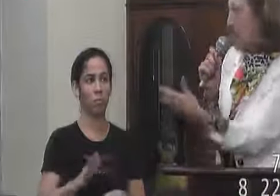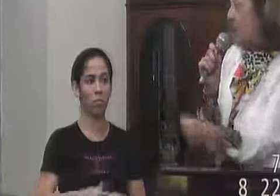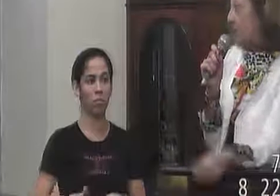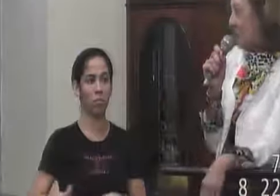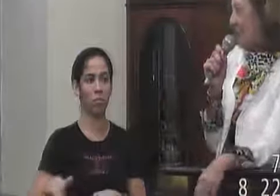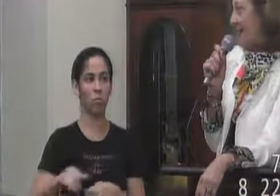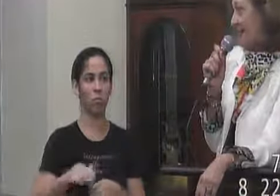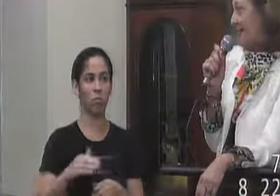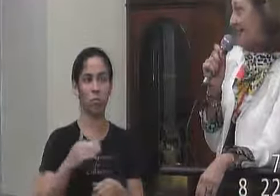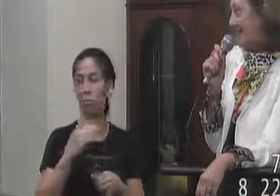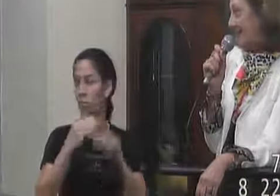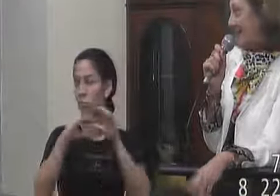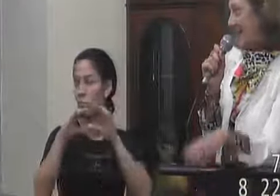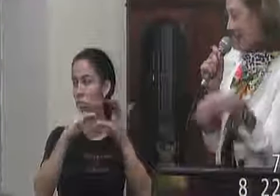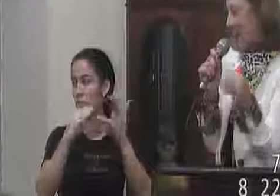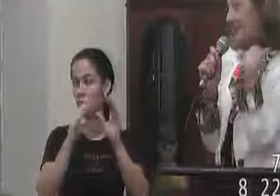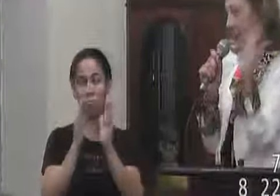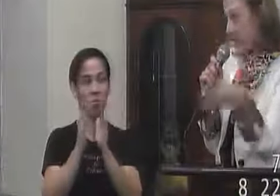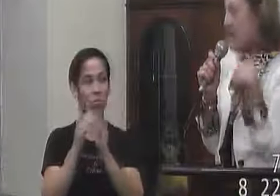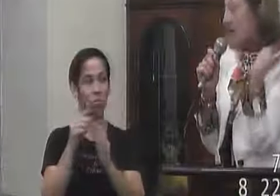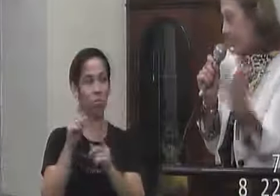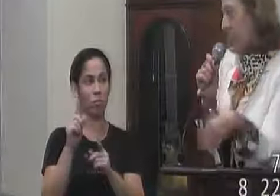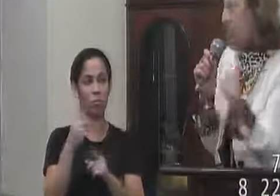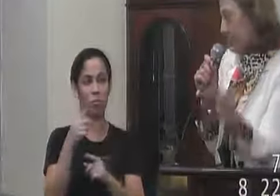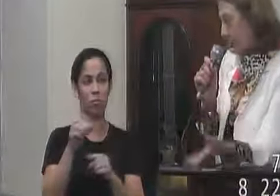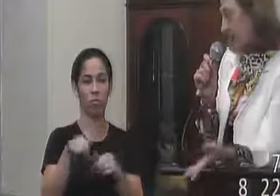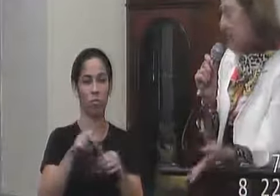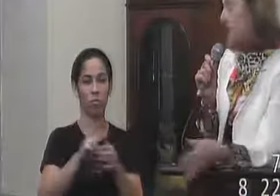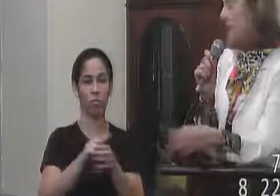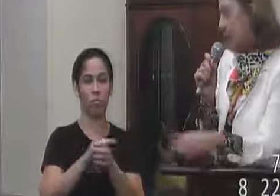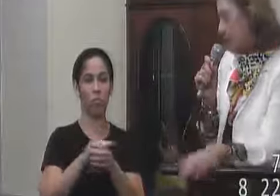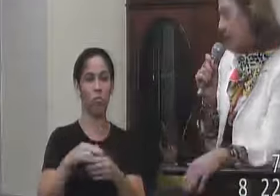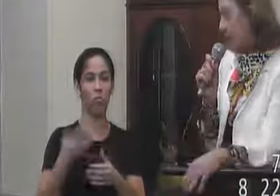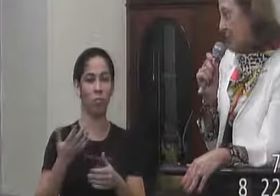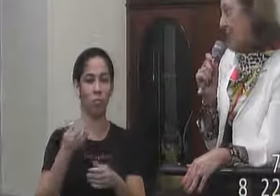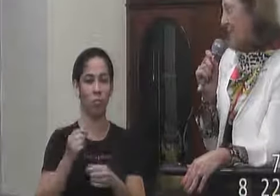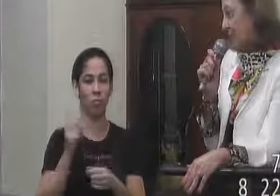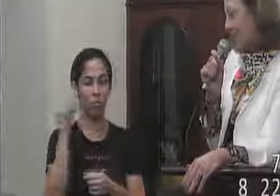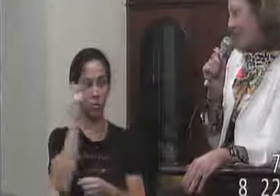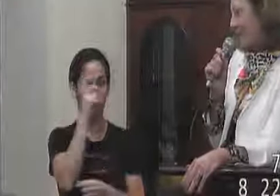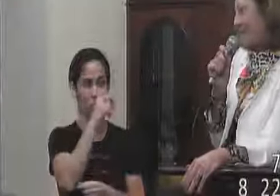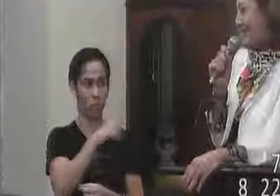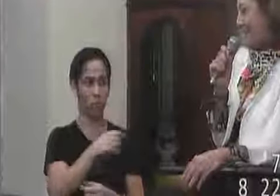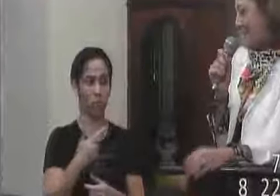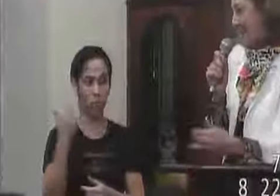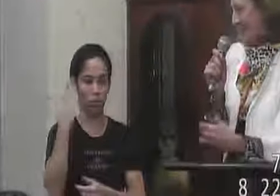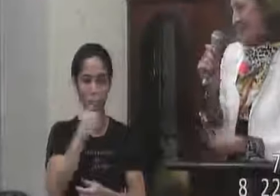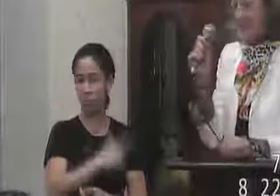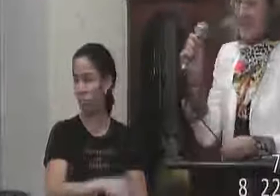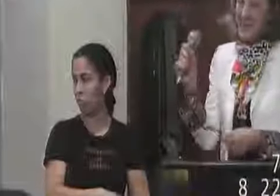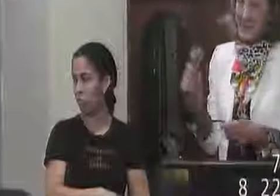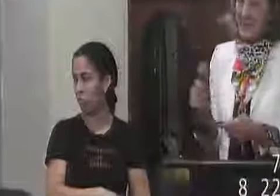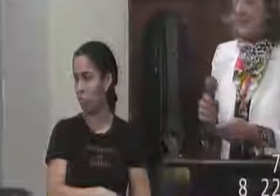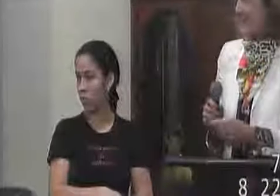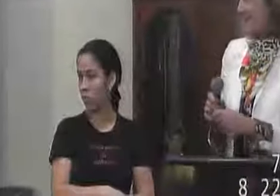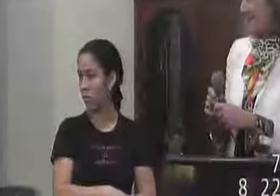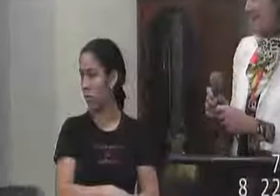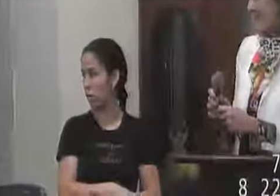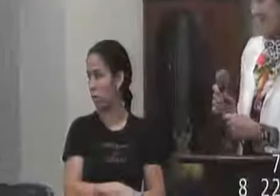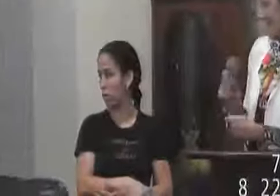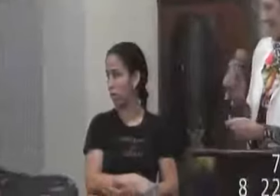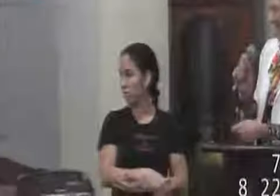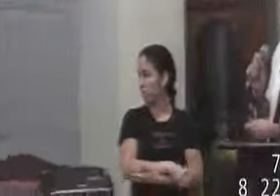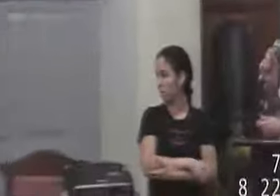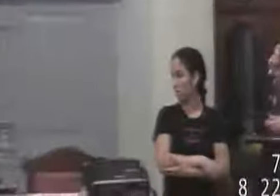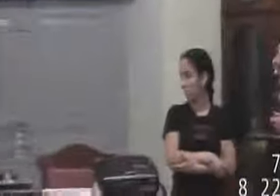cantando o hino de Valença então a gente está procurando fazer isso é muito difícil mas a gente vai conseguir secretário já já te dou